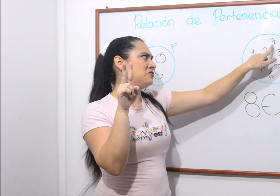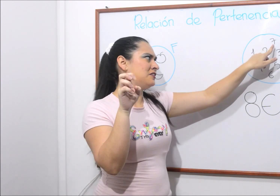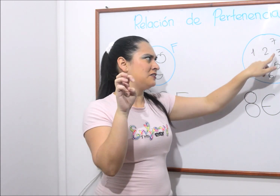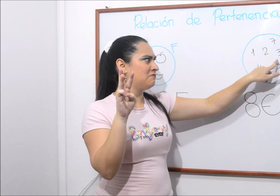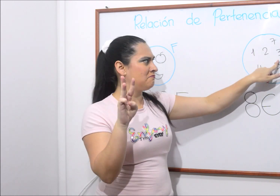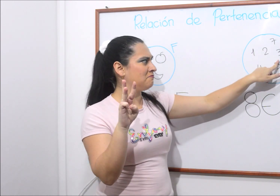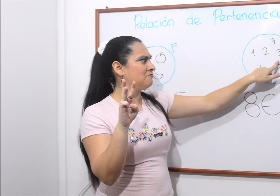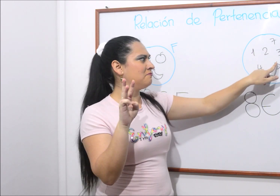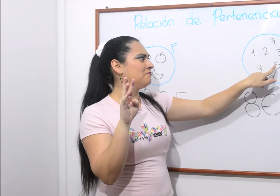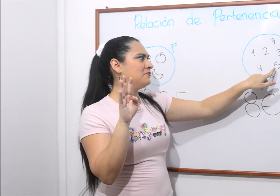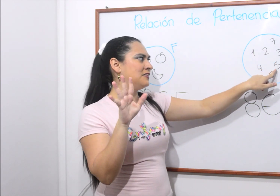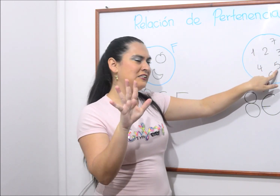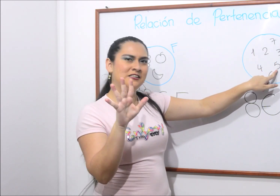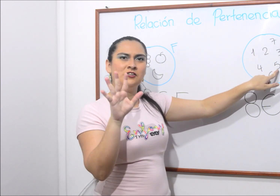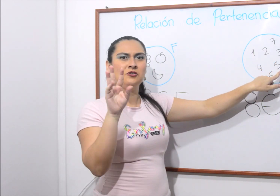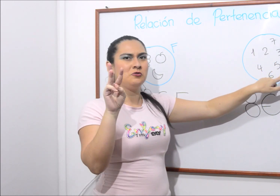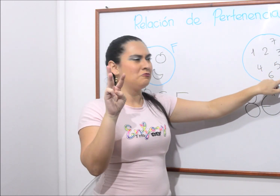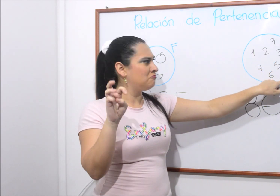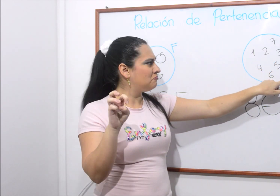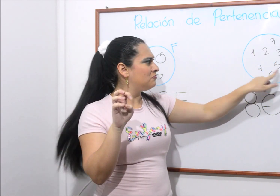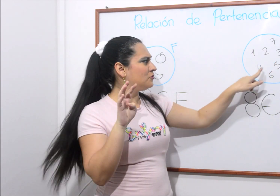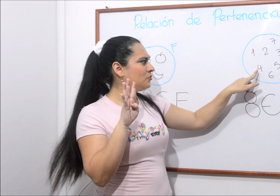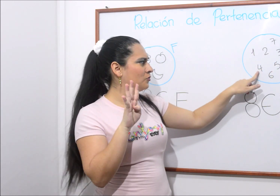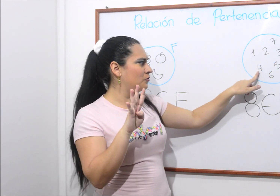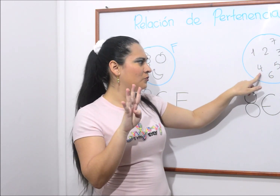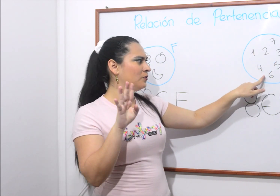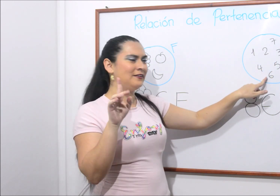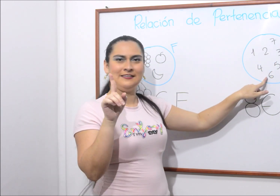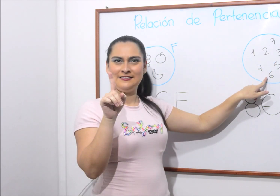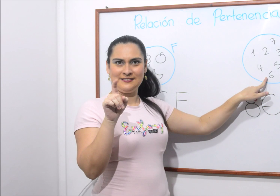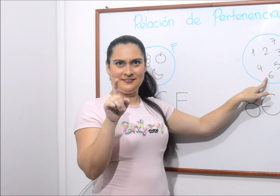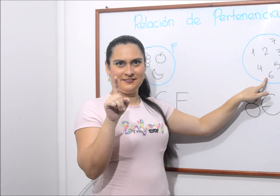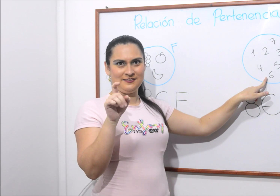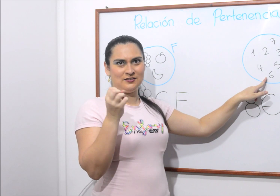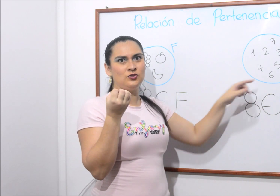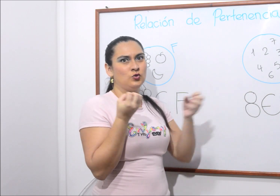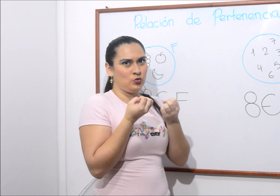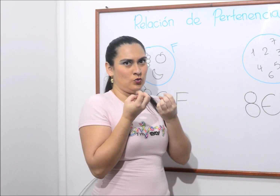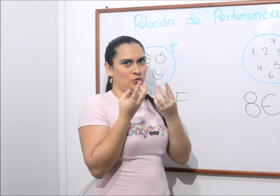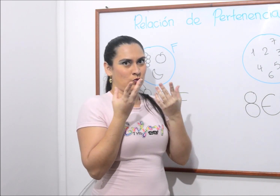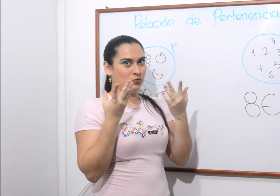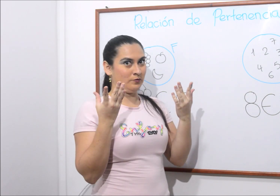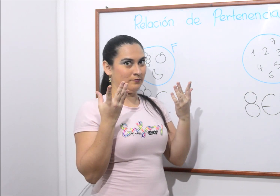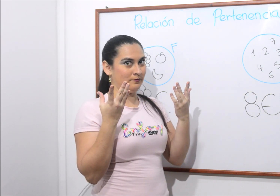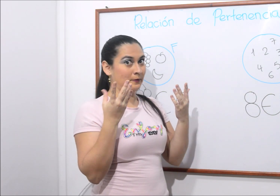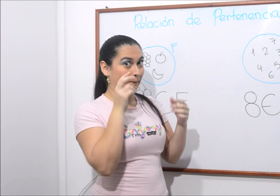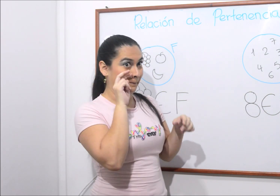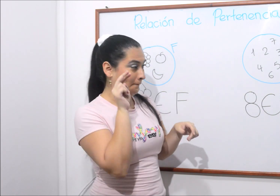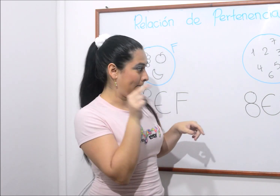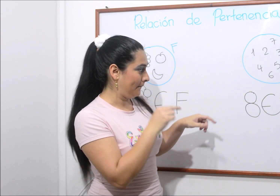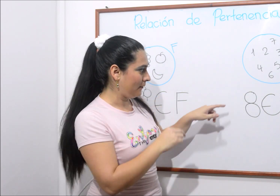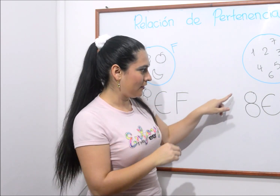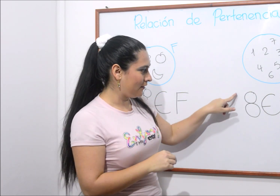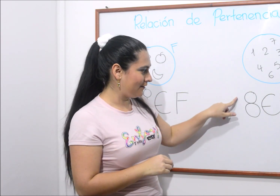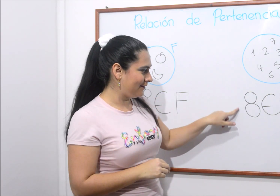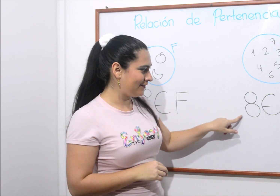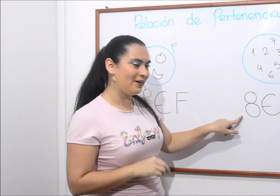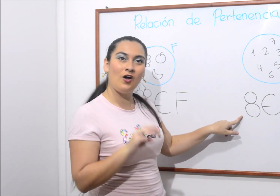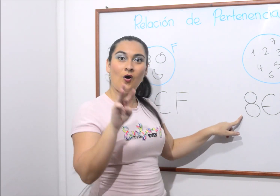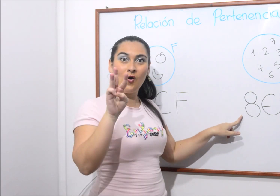1, 2, 7, 3, 5, 8, 4 y 6. Ellos pertenecen a este conjunto. Aquí